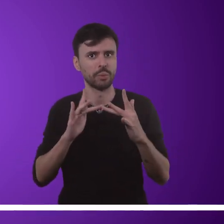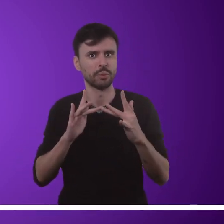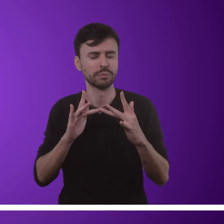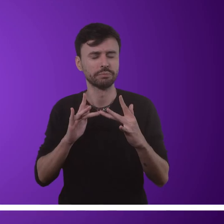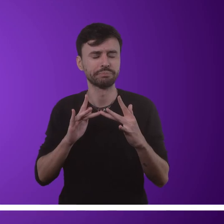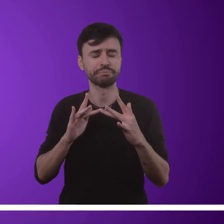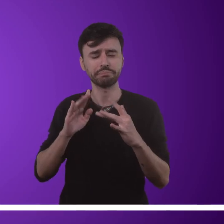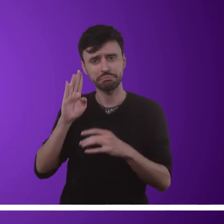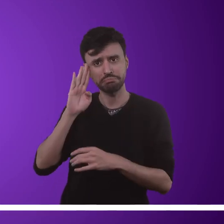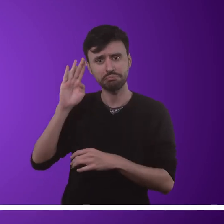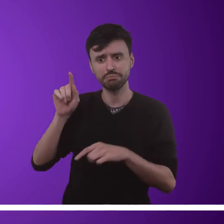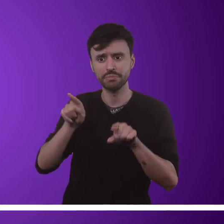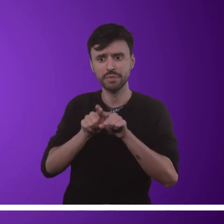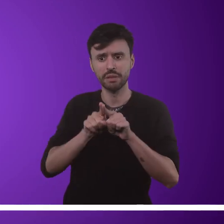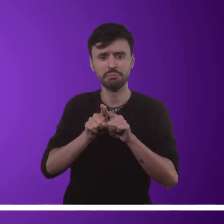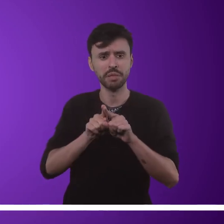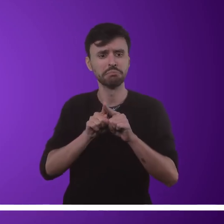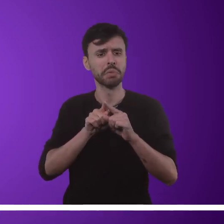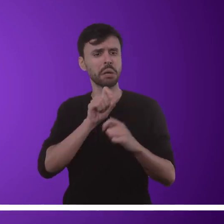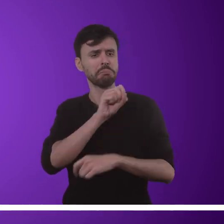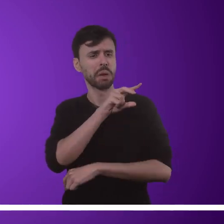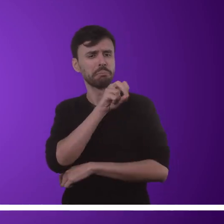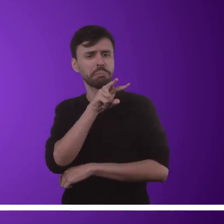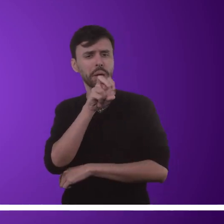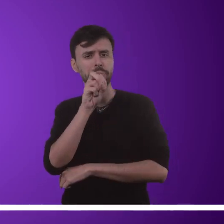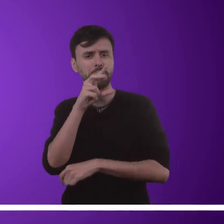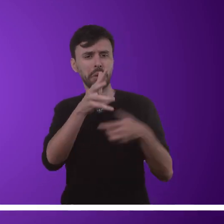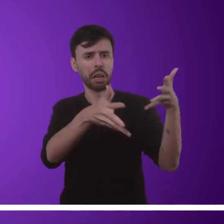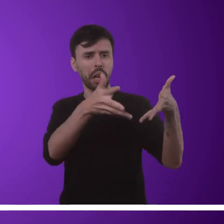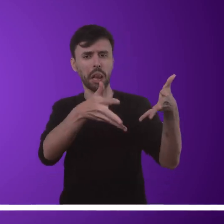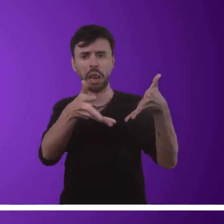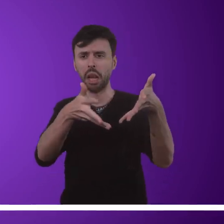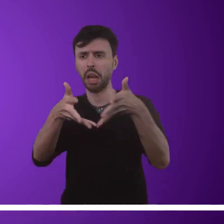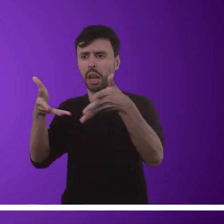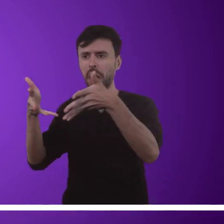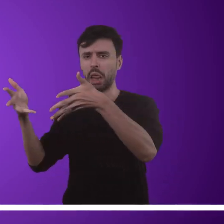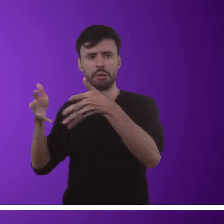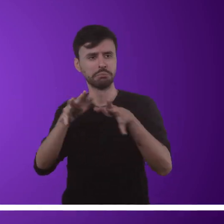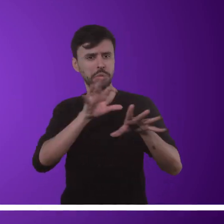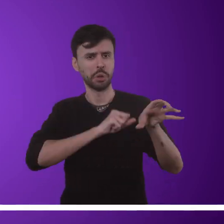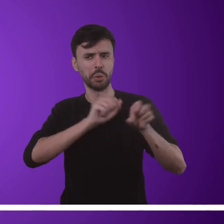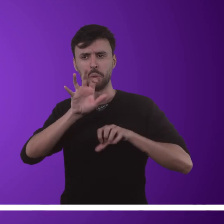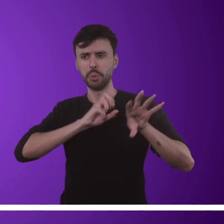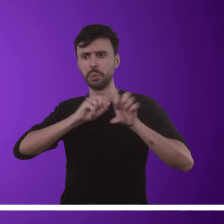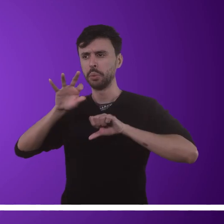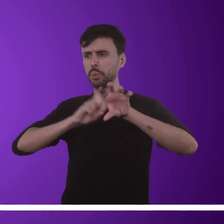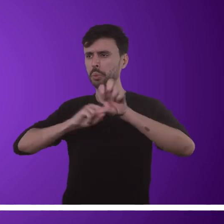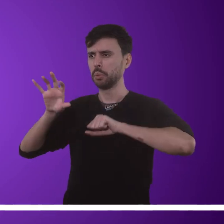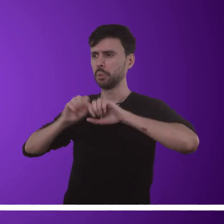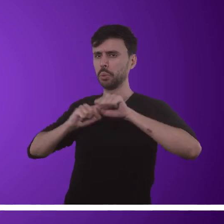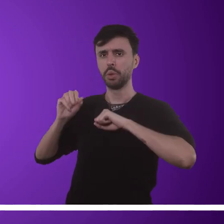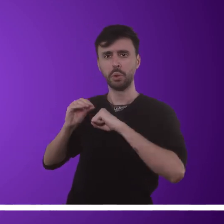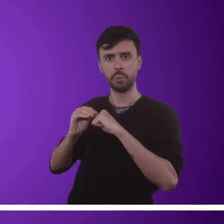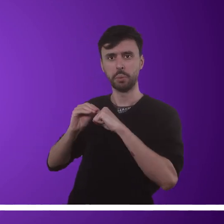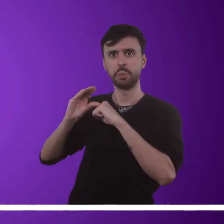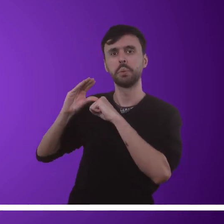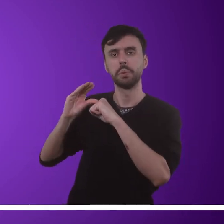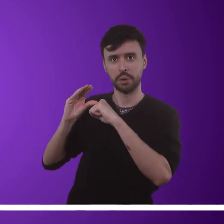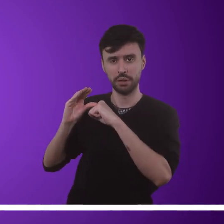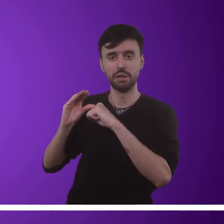tiver a oportunidade de assistir outras pessoas sinalizando. Dessa forma, estamos enriquecendo de fato o conhecimento.